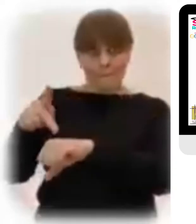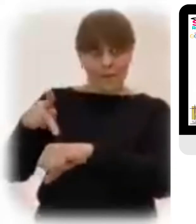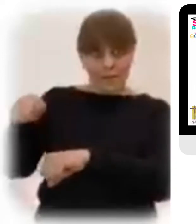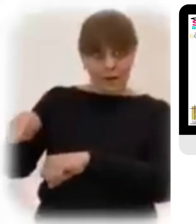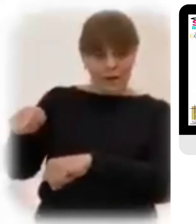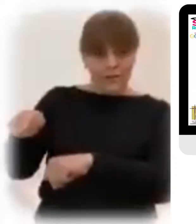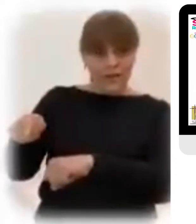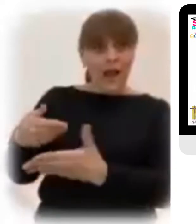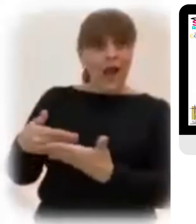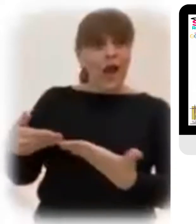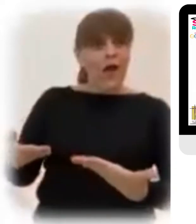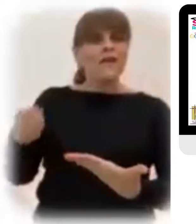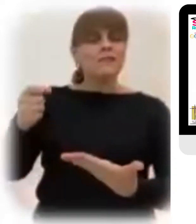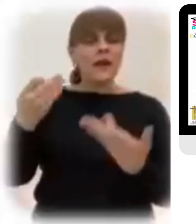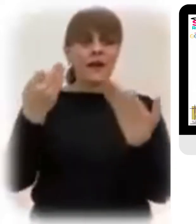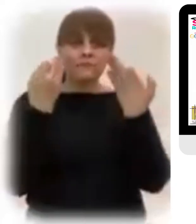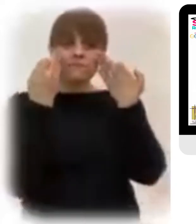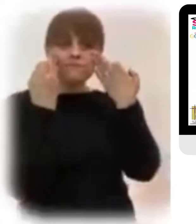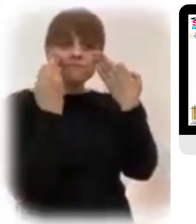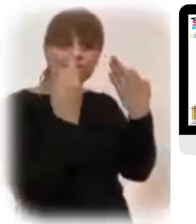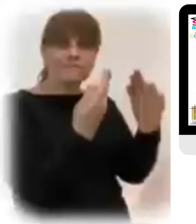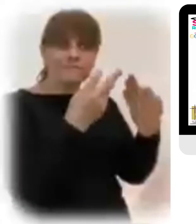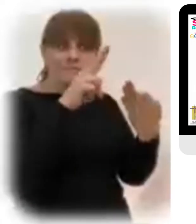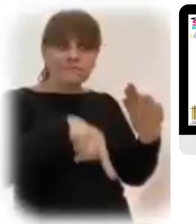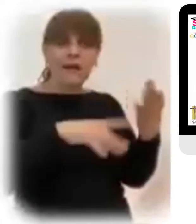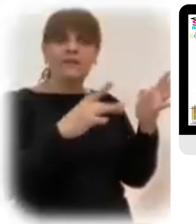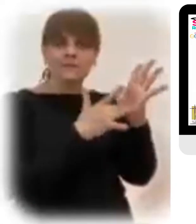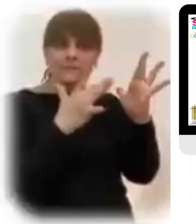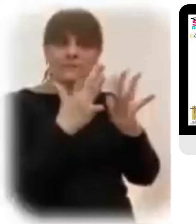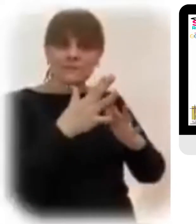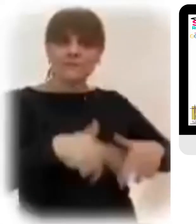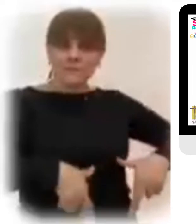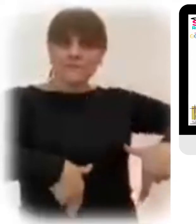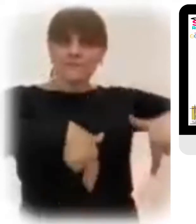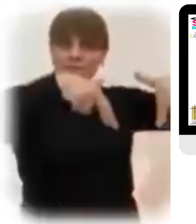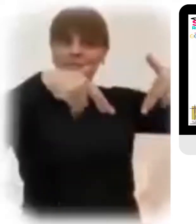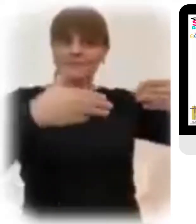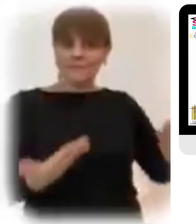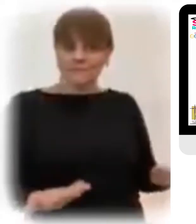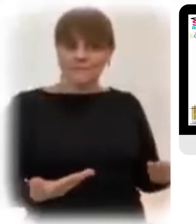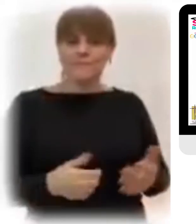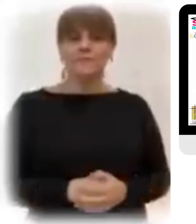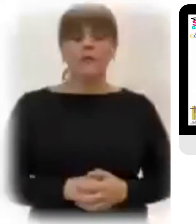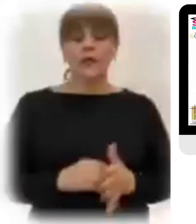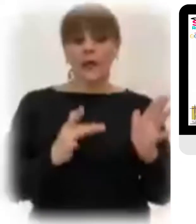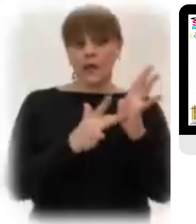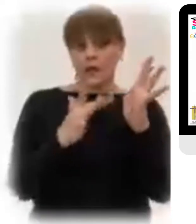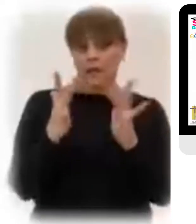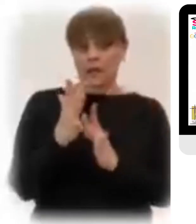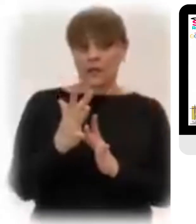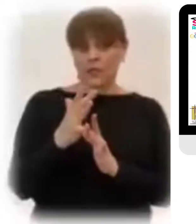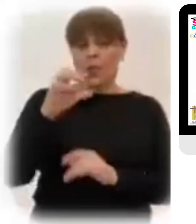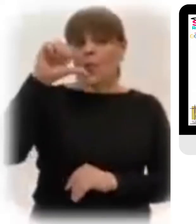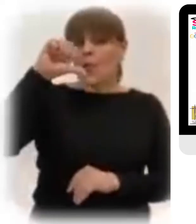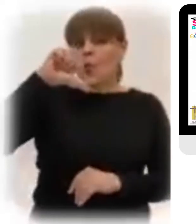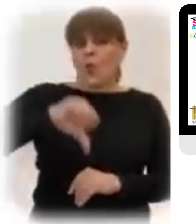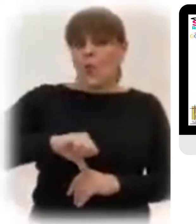Y aquella piedra se ha convertido en testigo De que Cristo ha resucitado